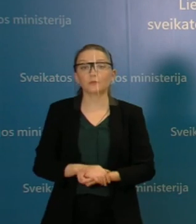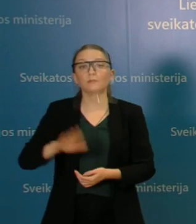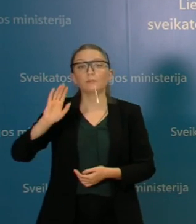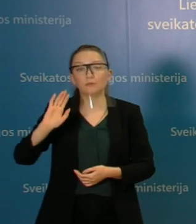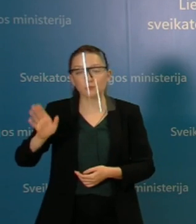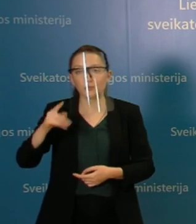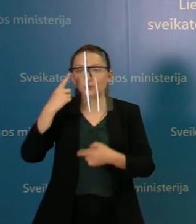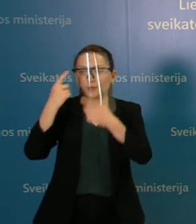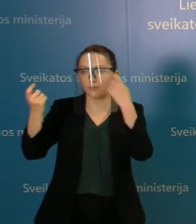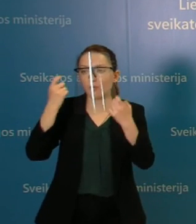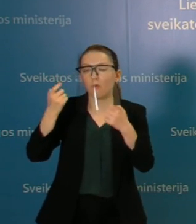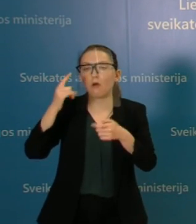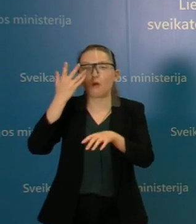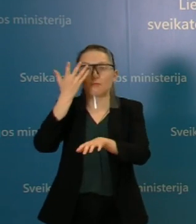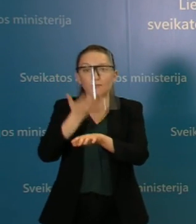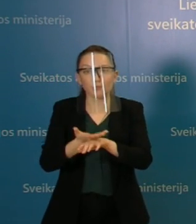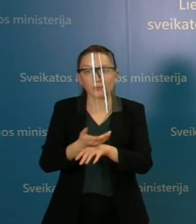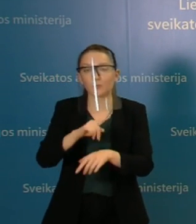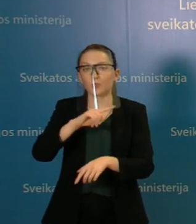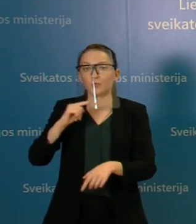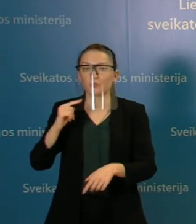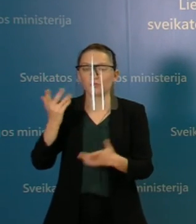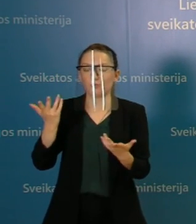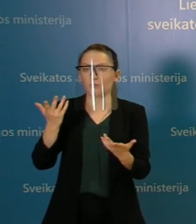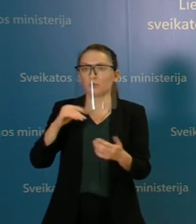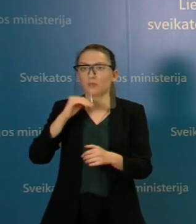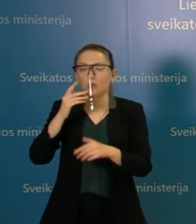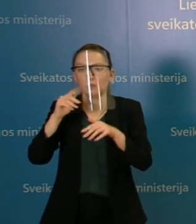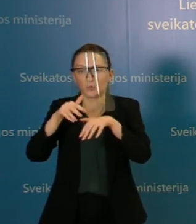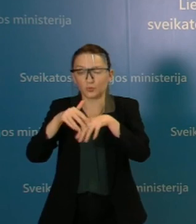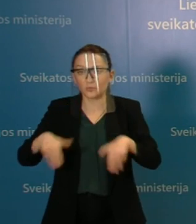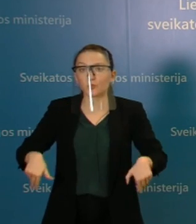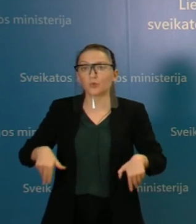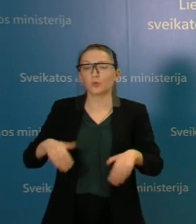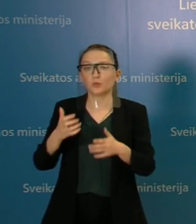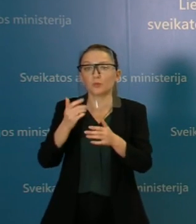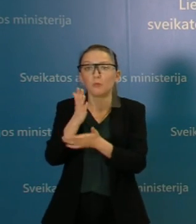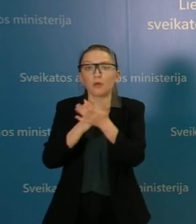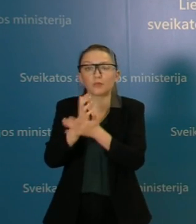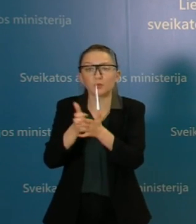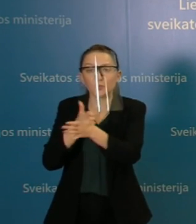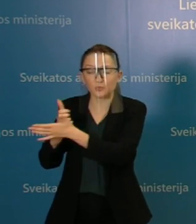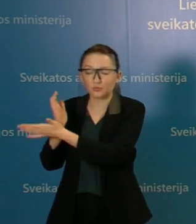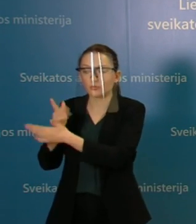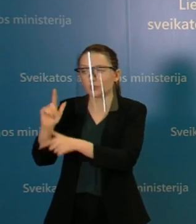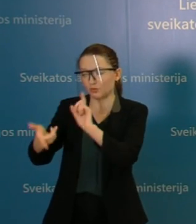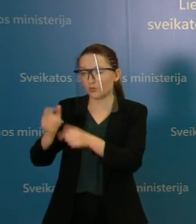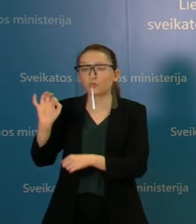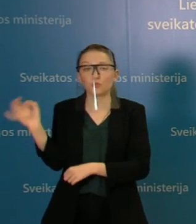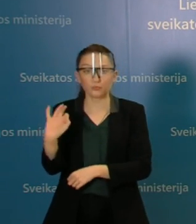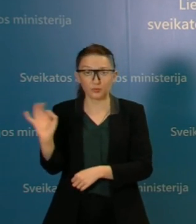tikrai informacijos dobė, bus informacijos vakumas, bus patirties trūkumas. Jis yra naturalus. Tikrai